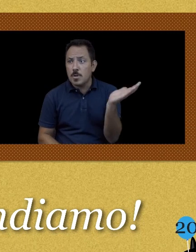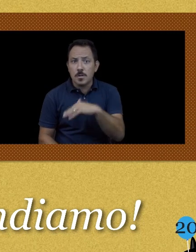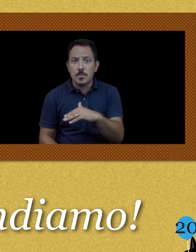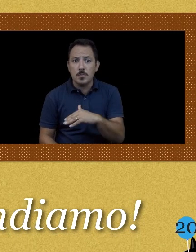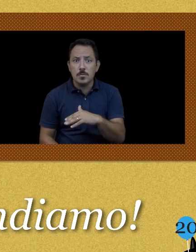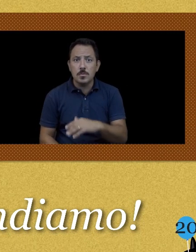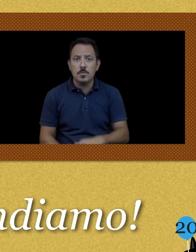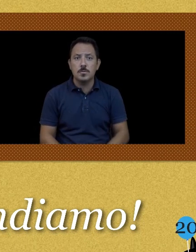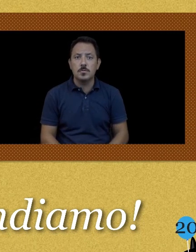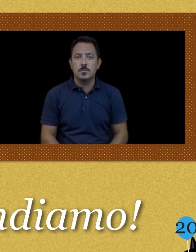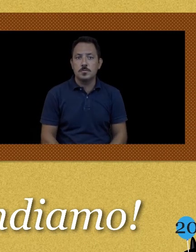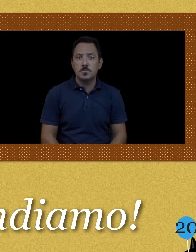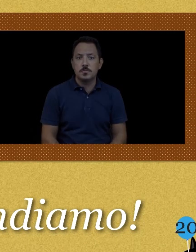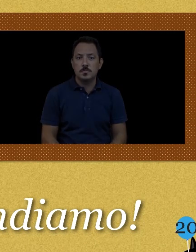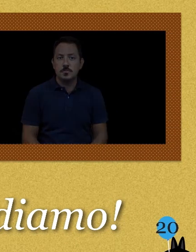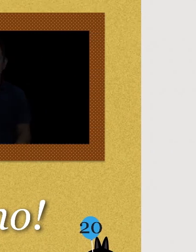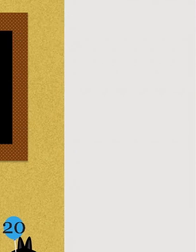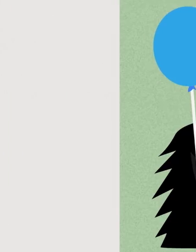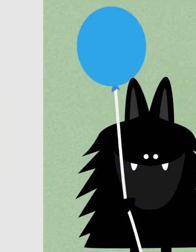Andiamo!